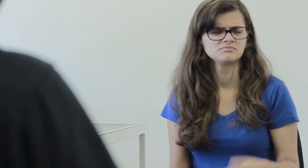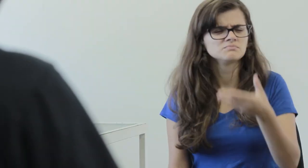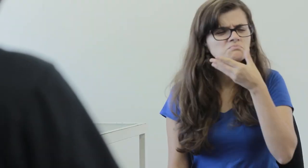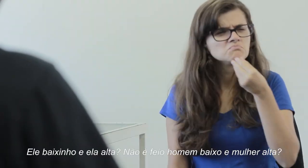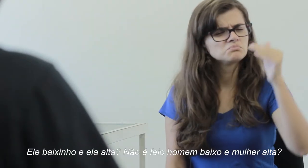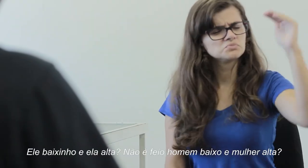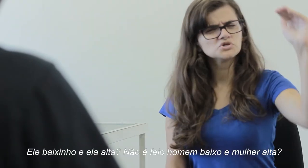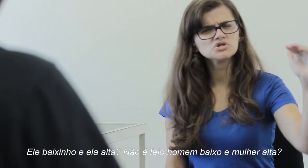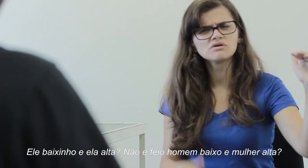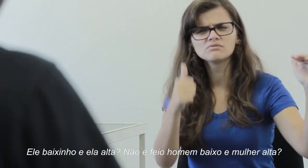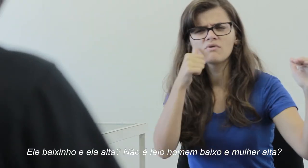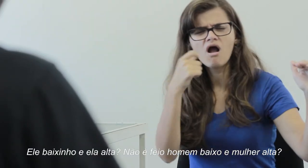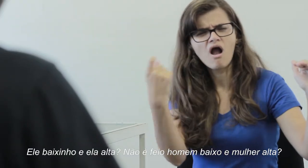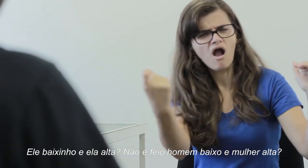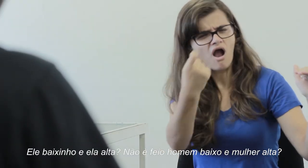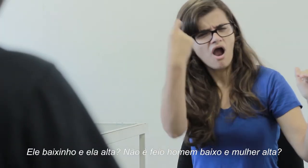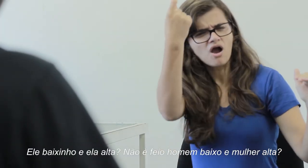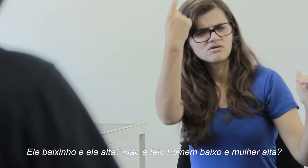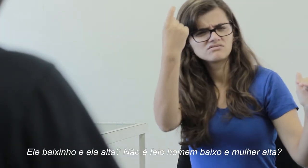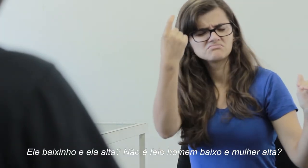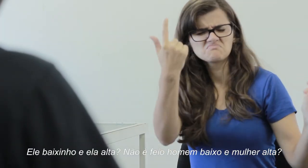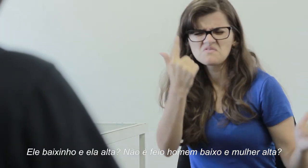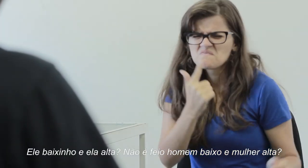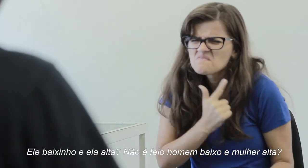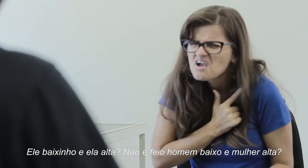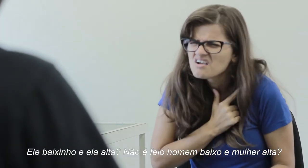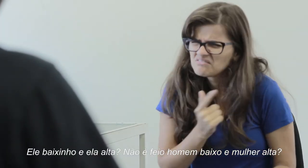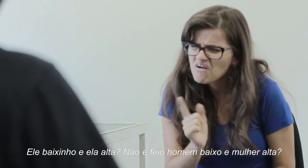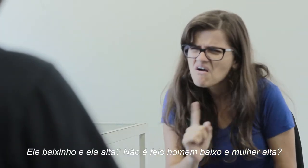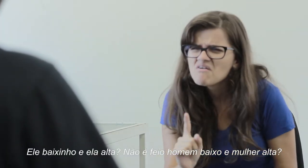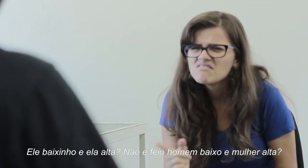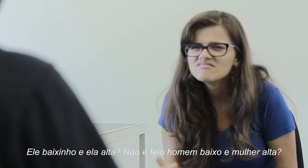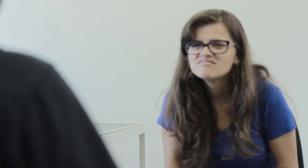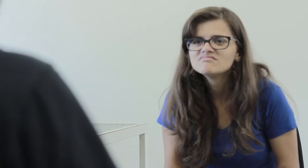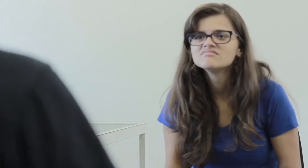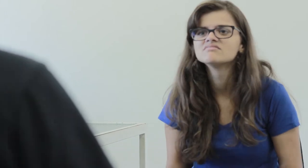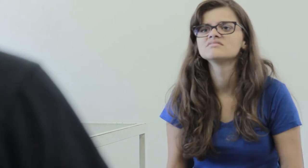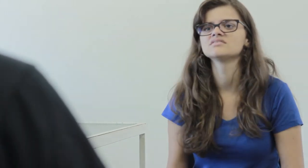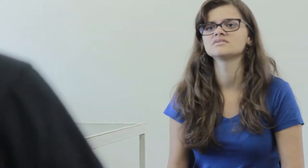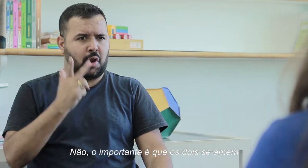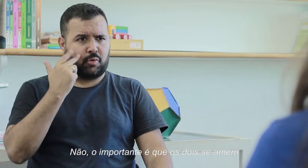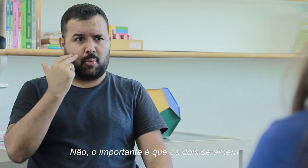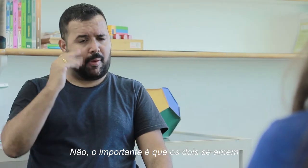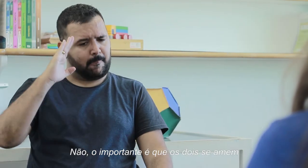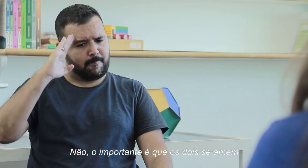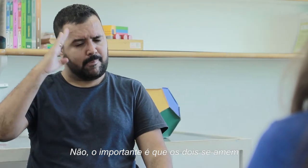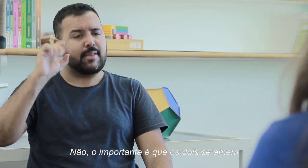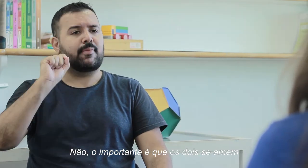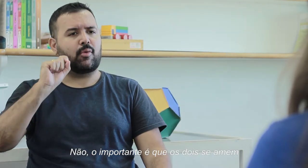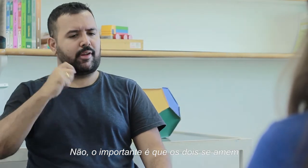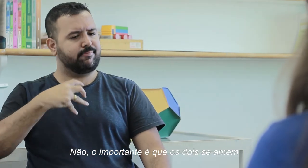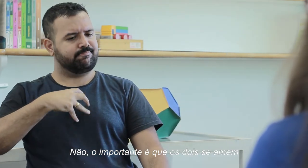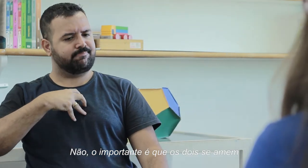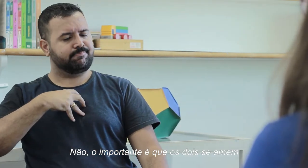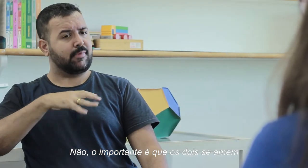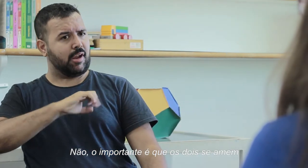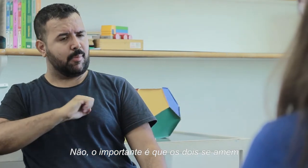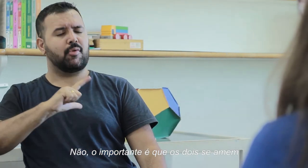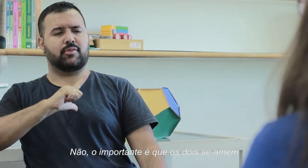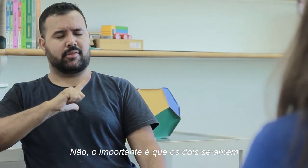Ele é baixinho e ela é alta? Mas não é feio homem baixo e mulher alta? Não. O importante é que os dois